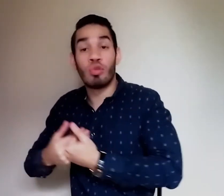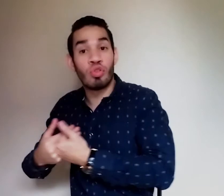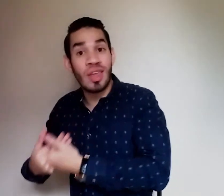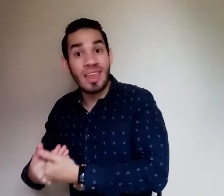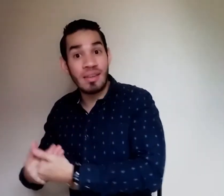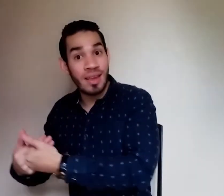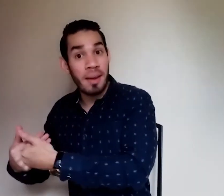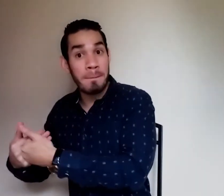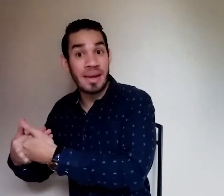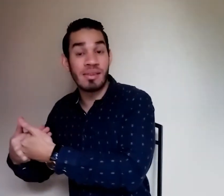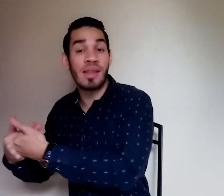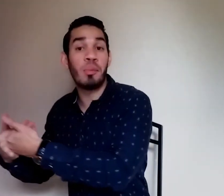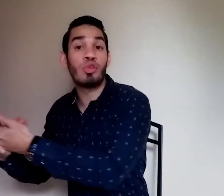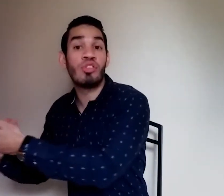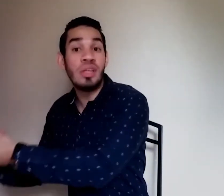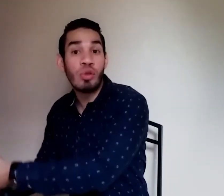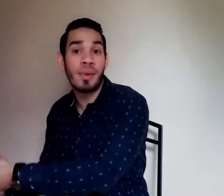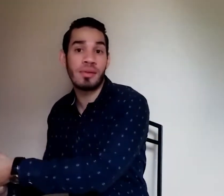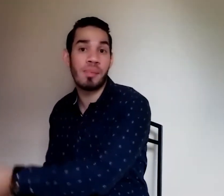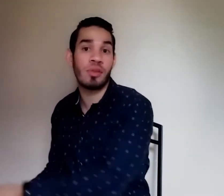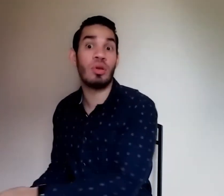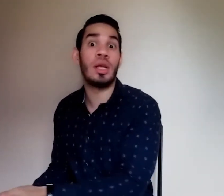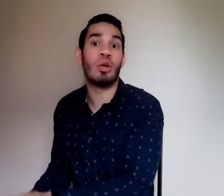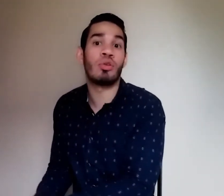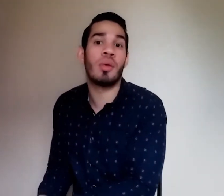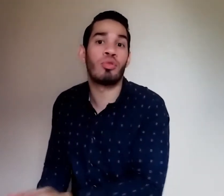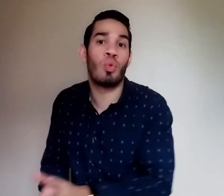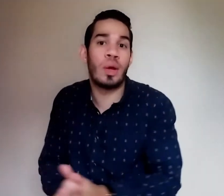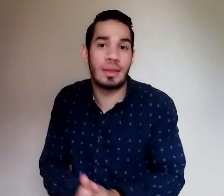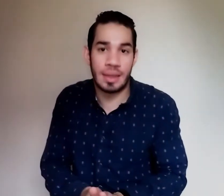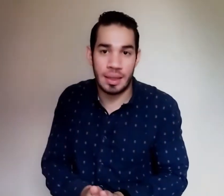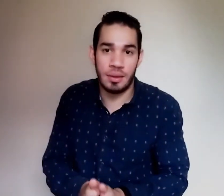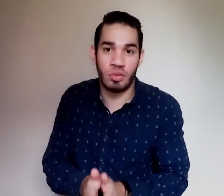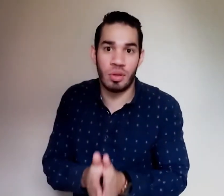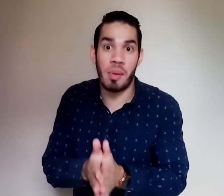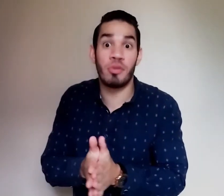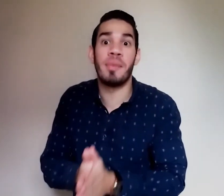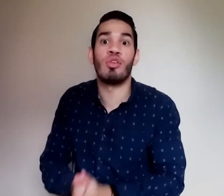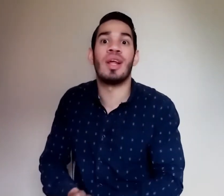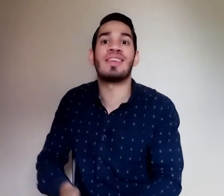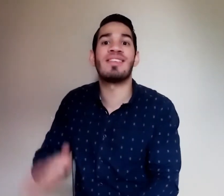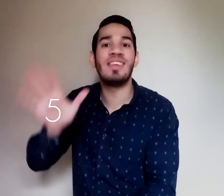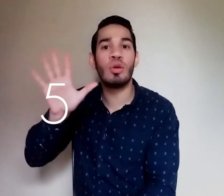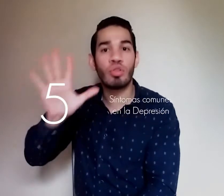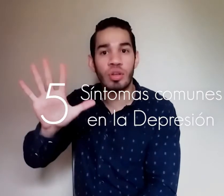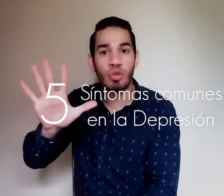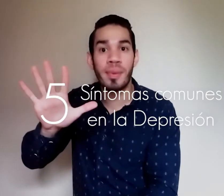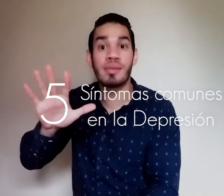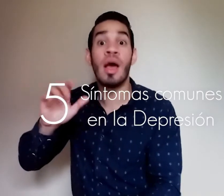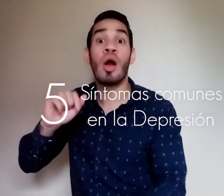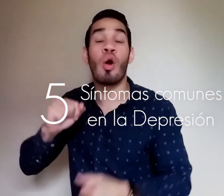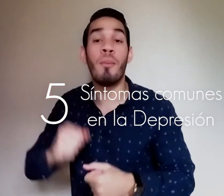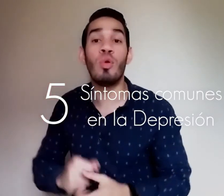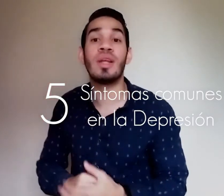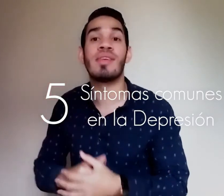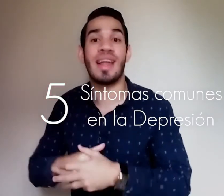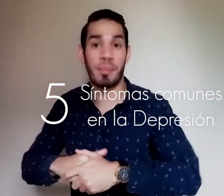sucede es que presentamos síntomas de depresión y no nos damos cuenta entonces vamos a mencionar cinco síntomas comunes en la